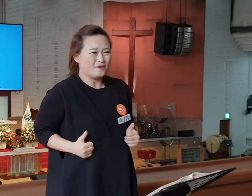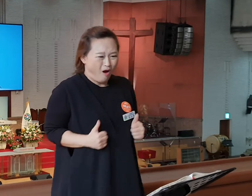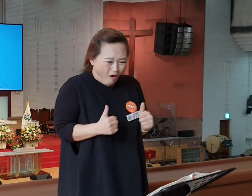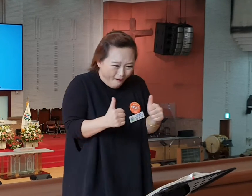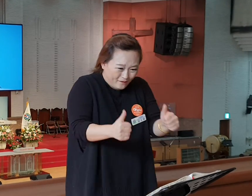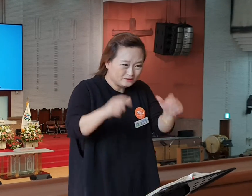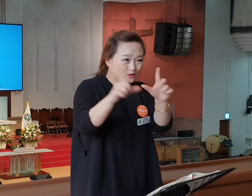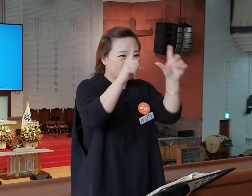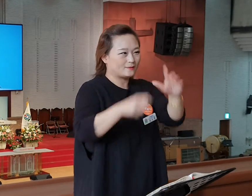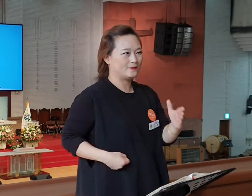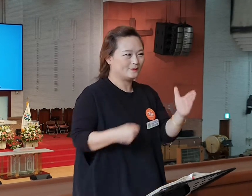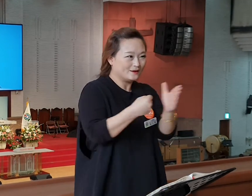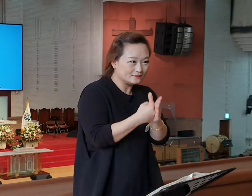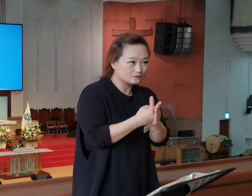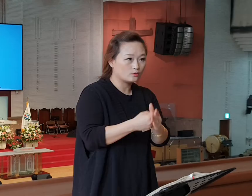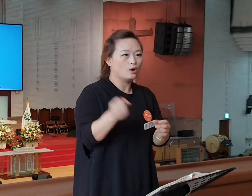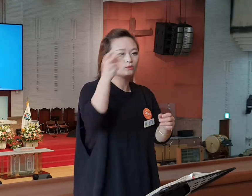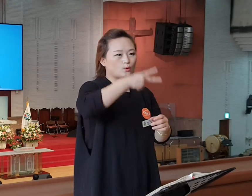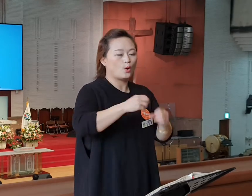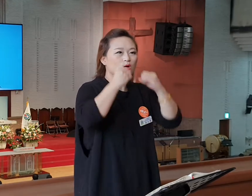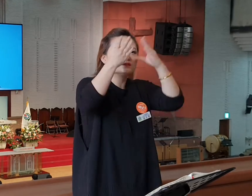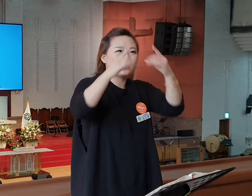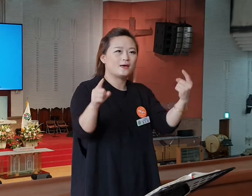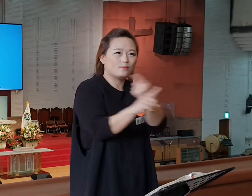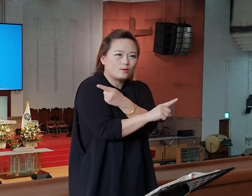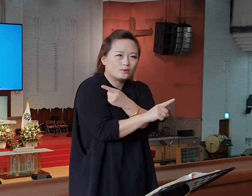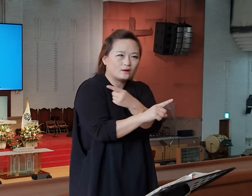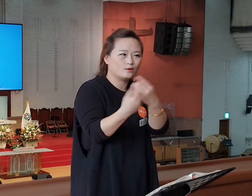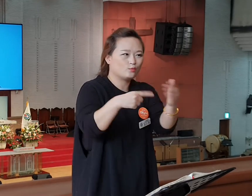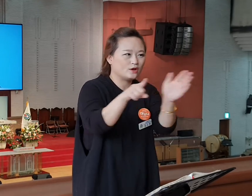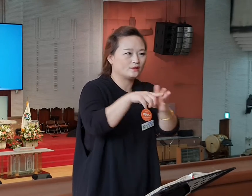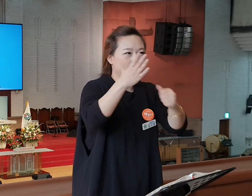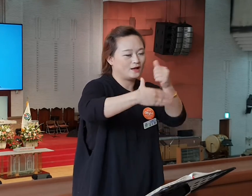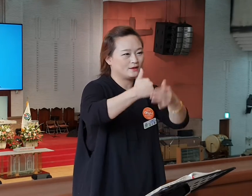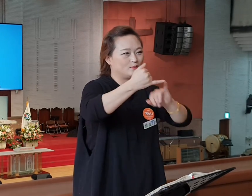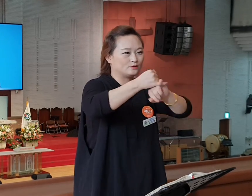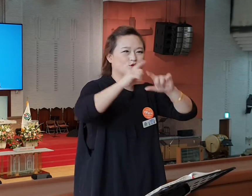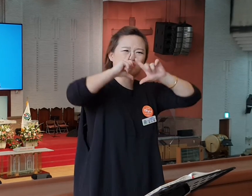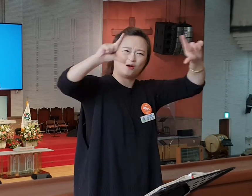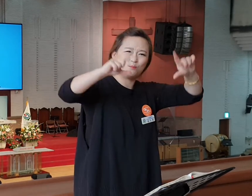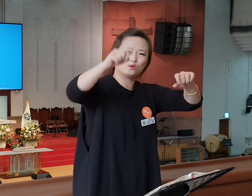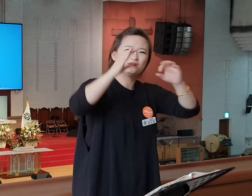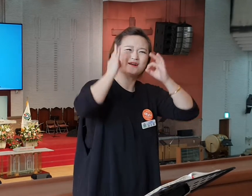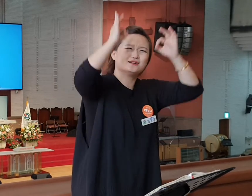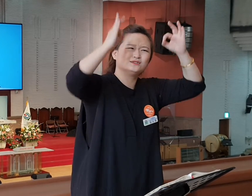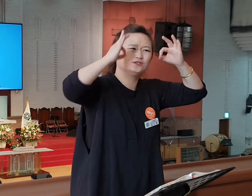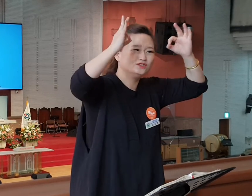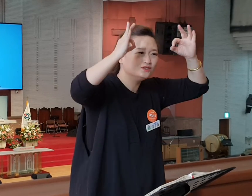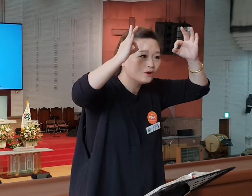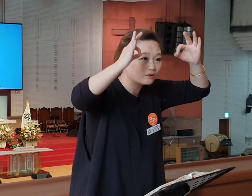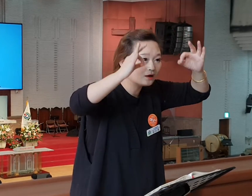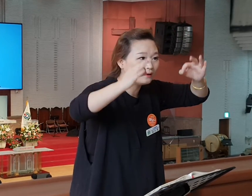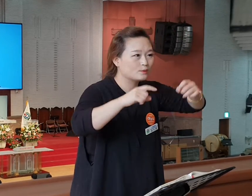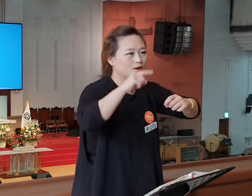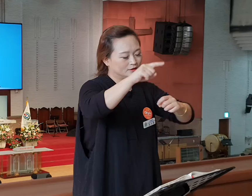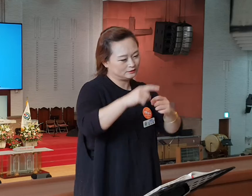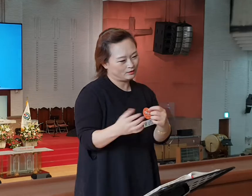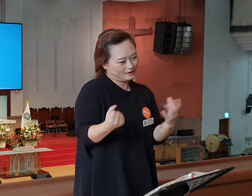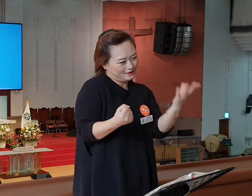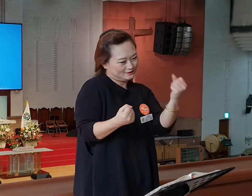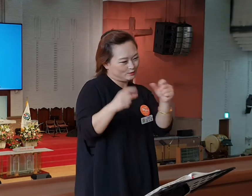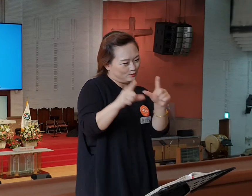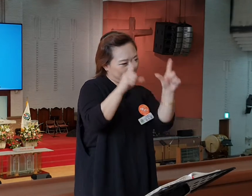다진만이 아니라 새 변화를 위한 하나님의 약속의 선포, 그 간절함 등 그 목소리들은 떨리기